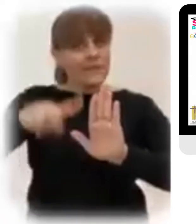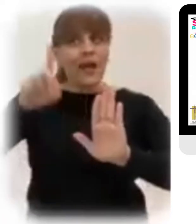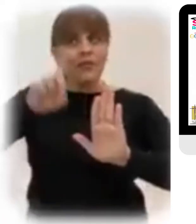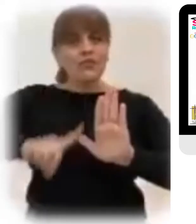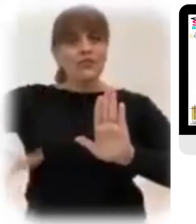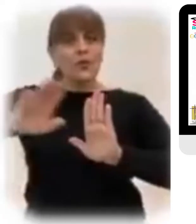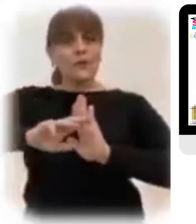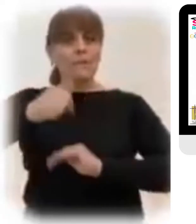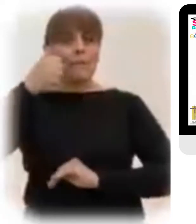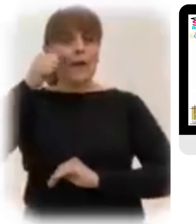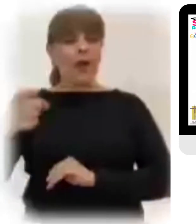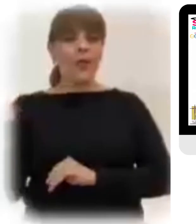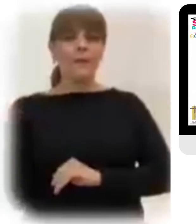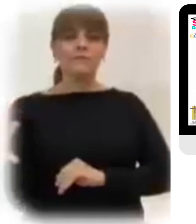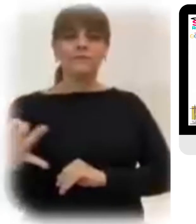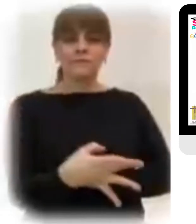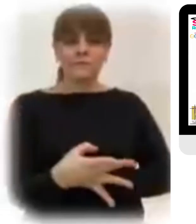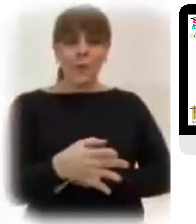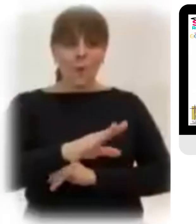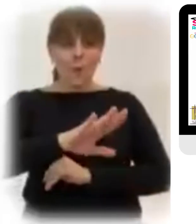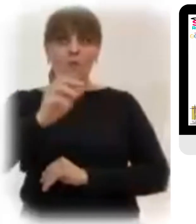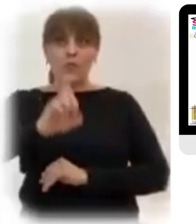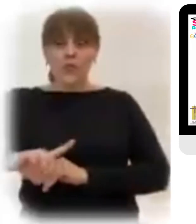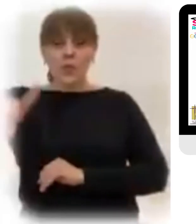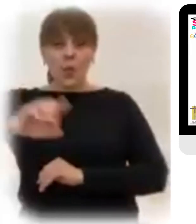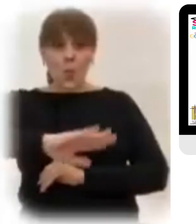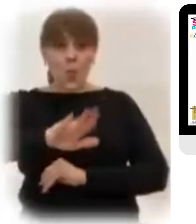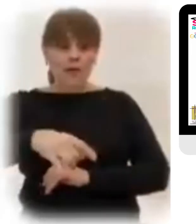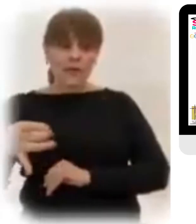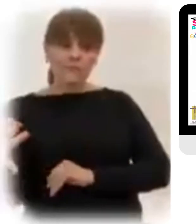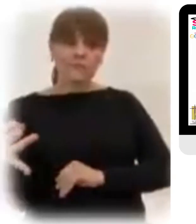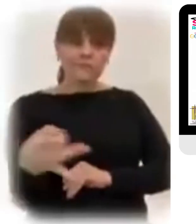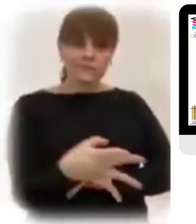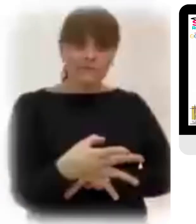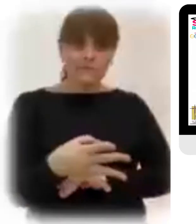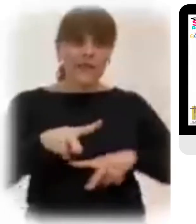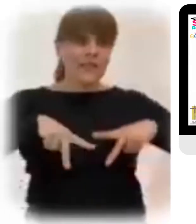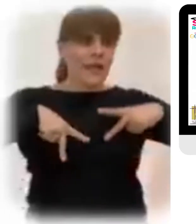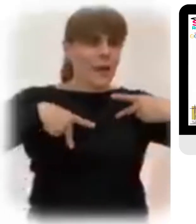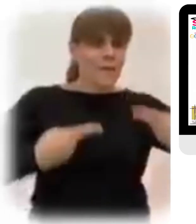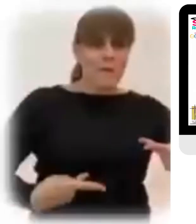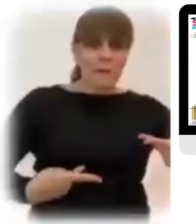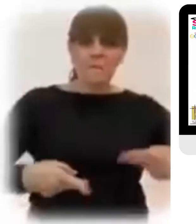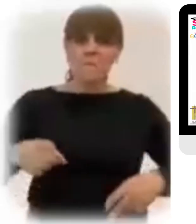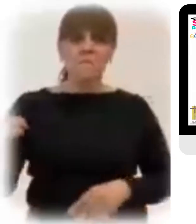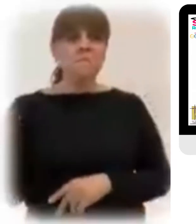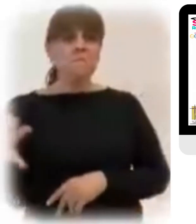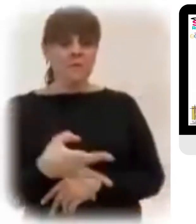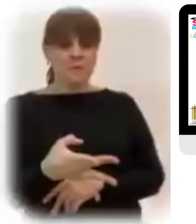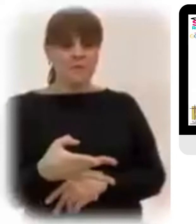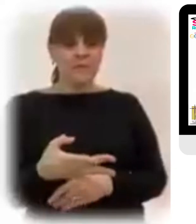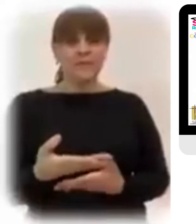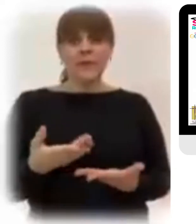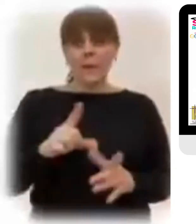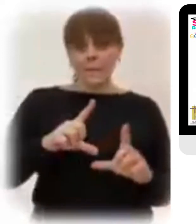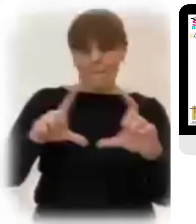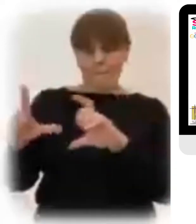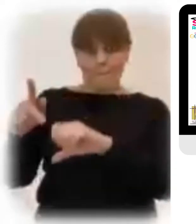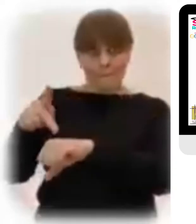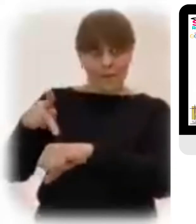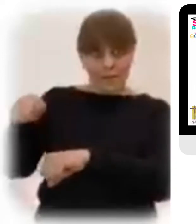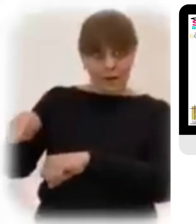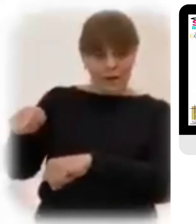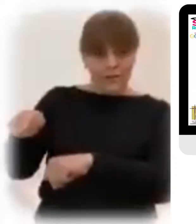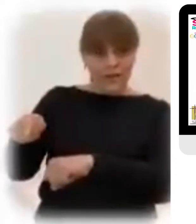prueba de la victoria de Dios Sobre el pecado, sobre la muerte y sobre toda debilidad o mal